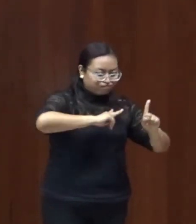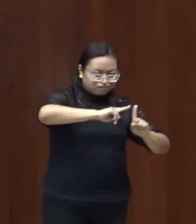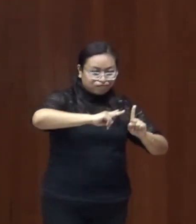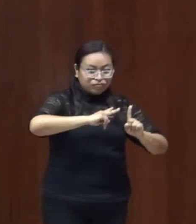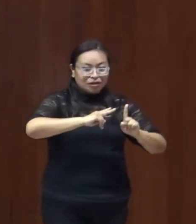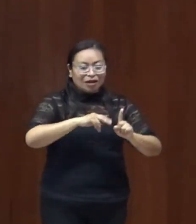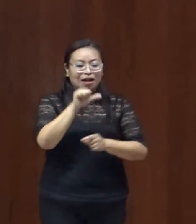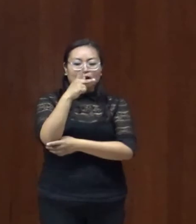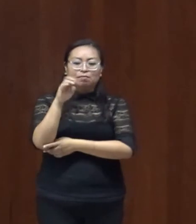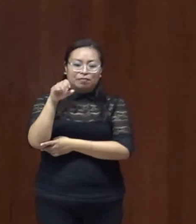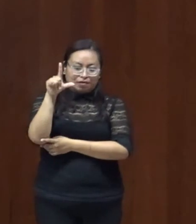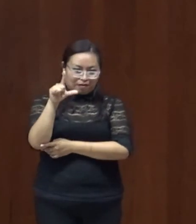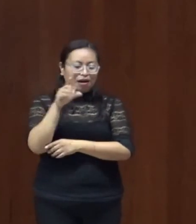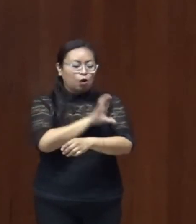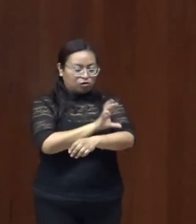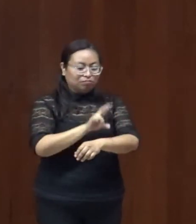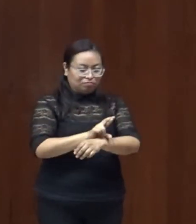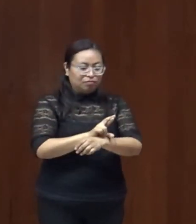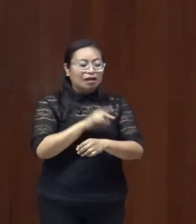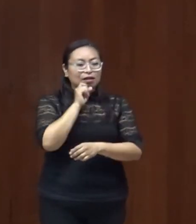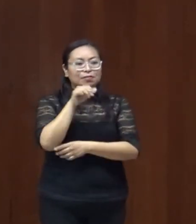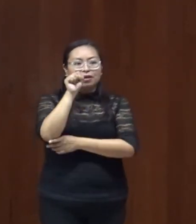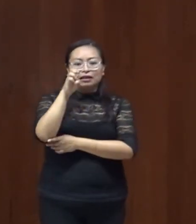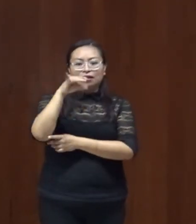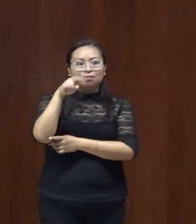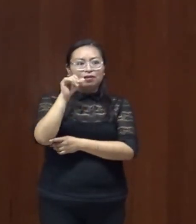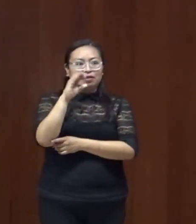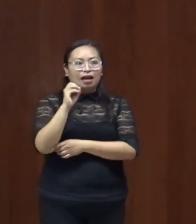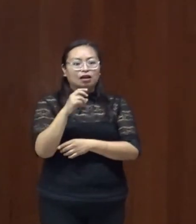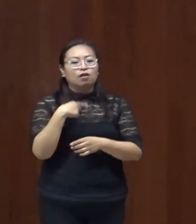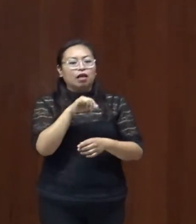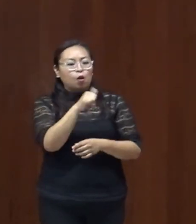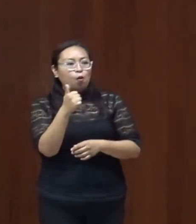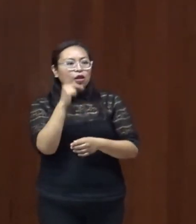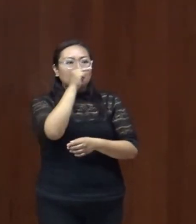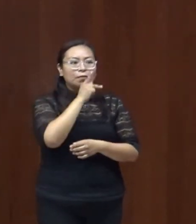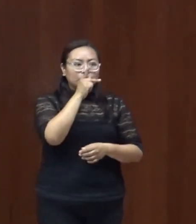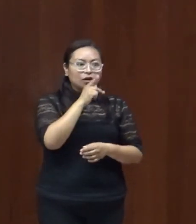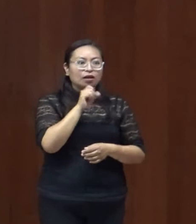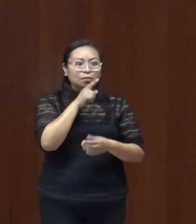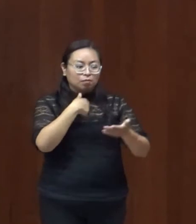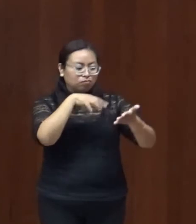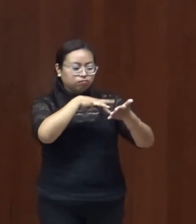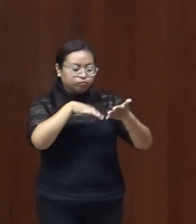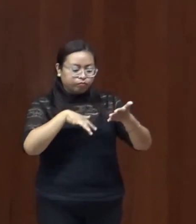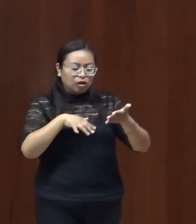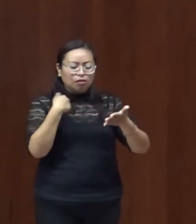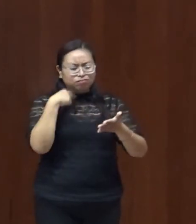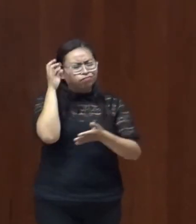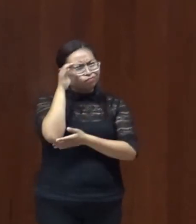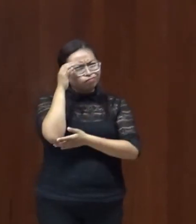es coordinadora del seminario de pedagogía lectura reflexiones e intervenciones